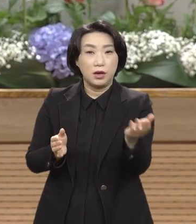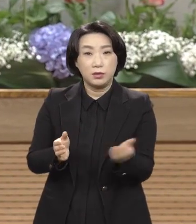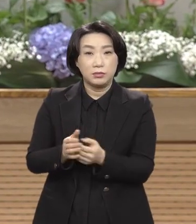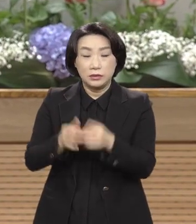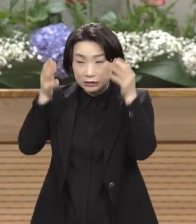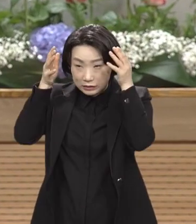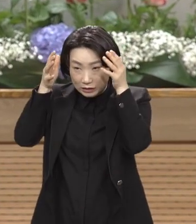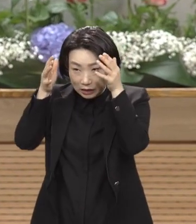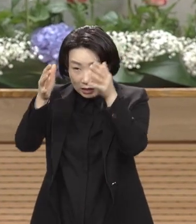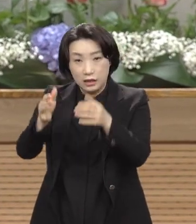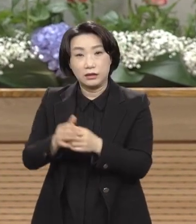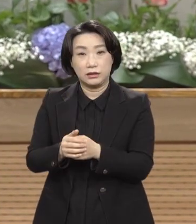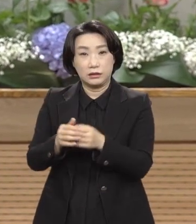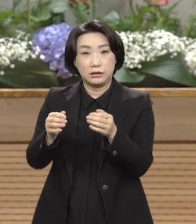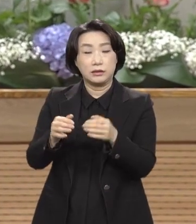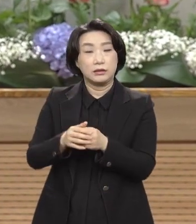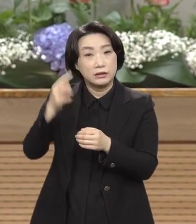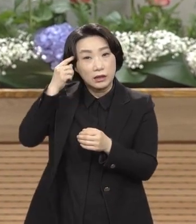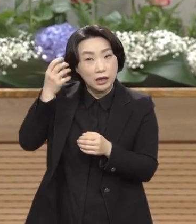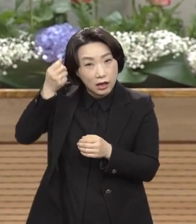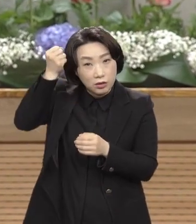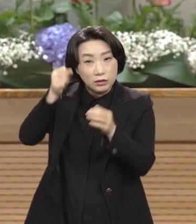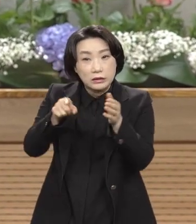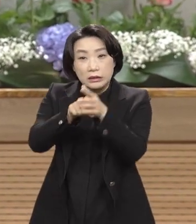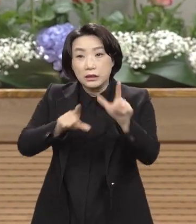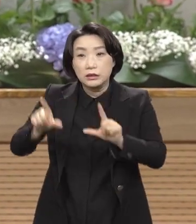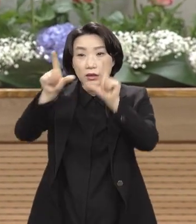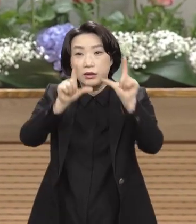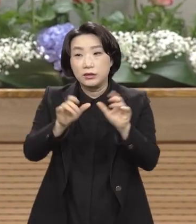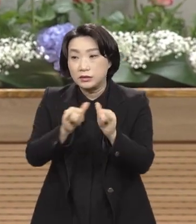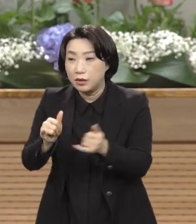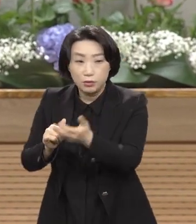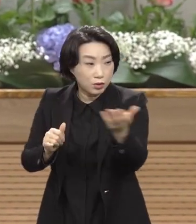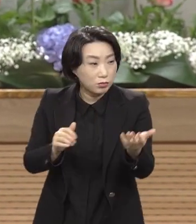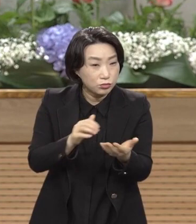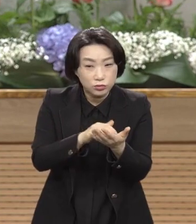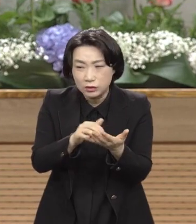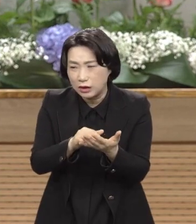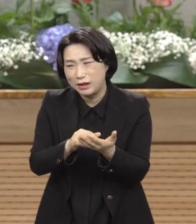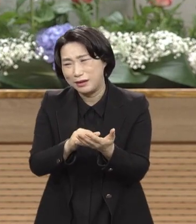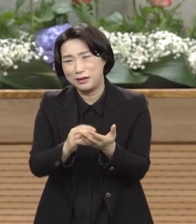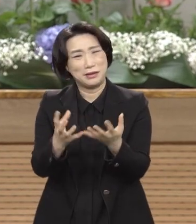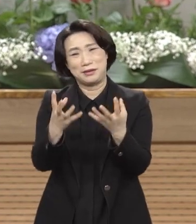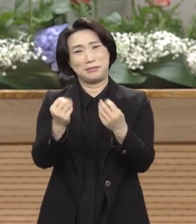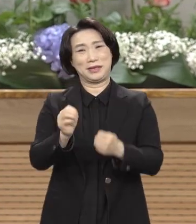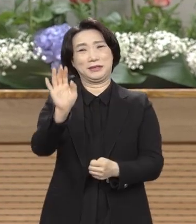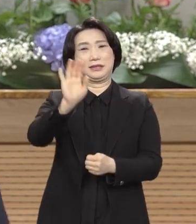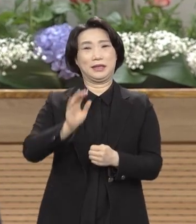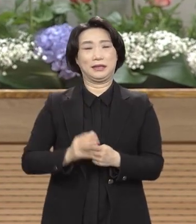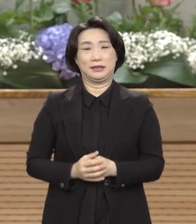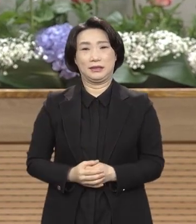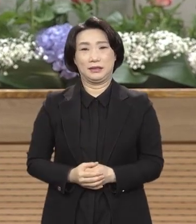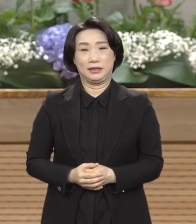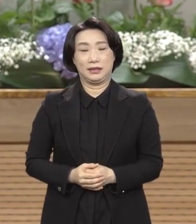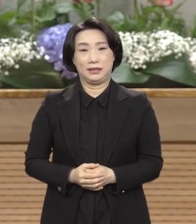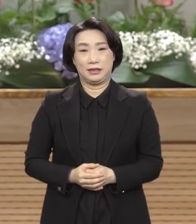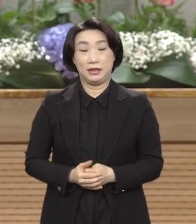신앙생활하는 사람 그리 많지 않아요 우리 교회는